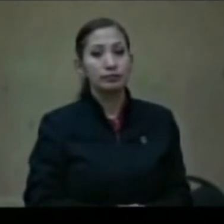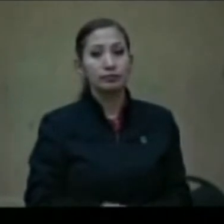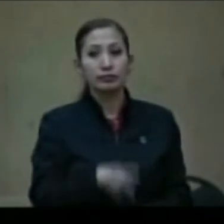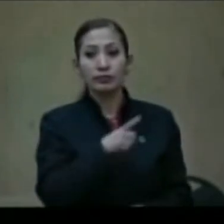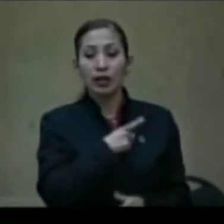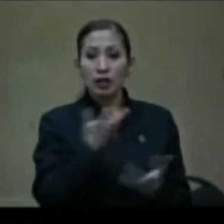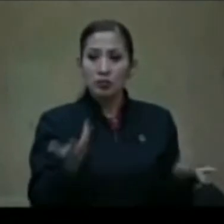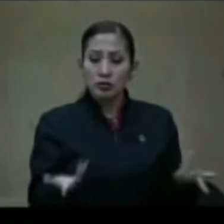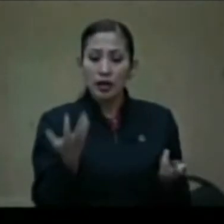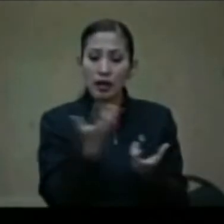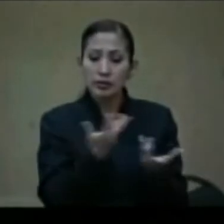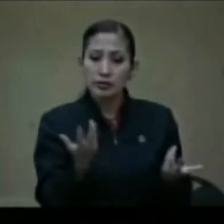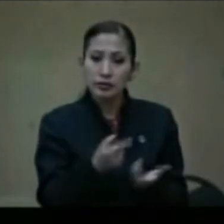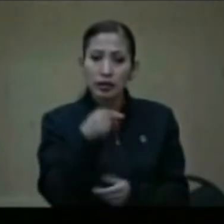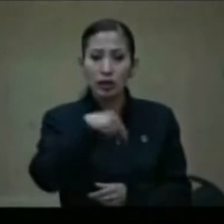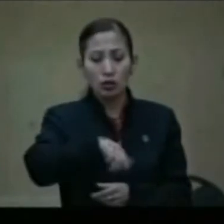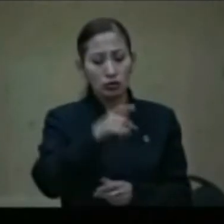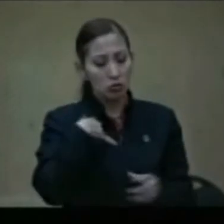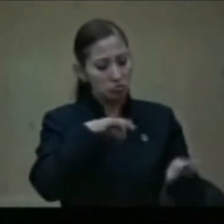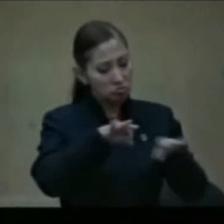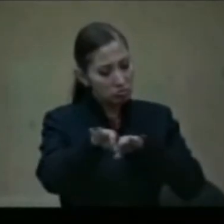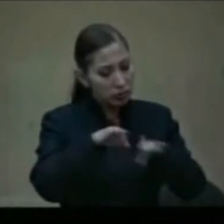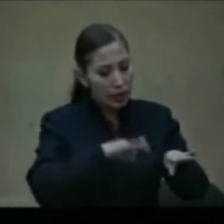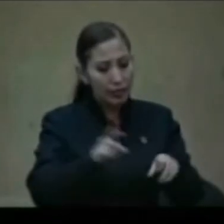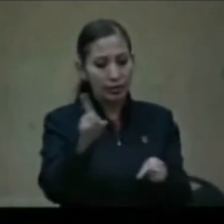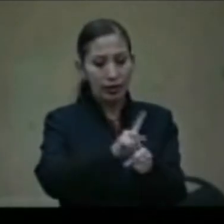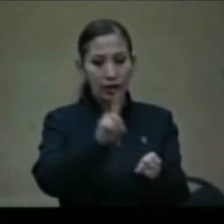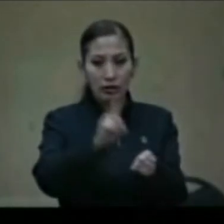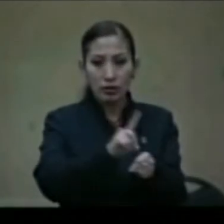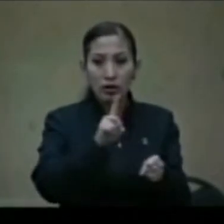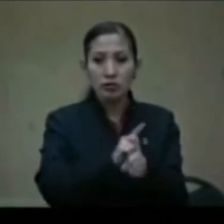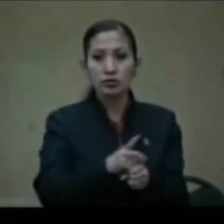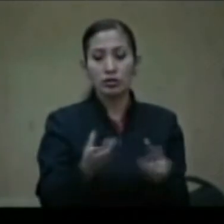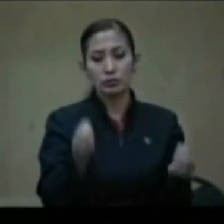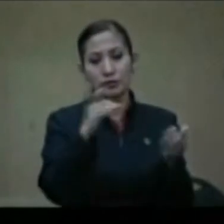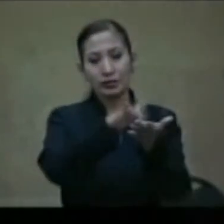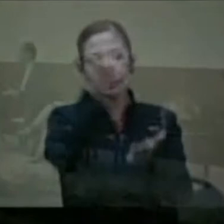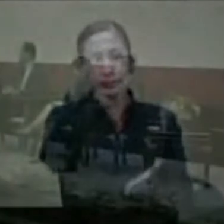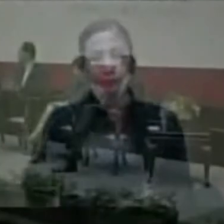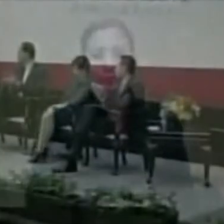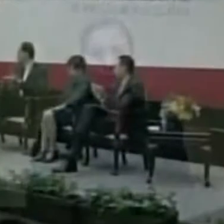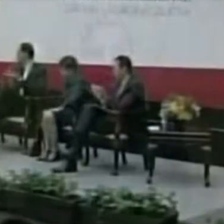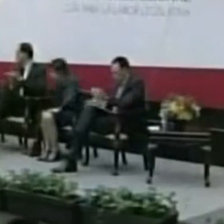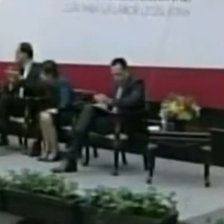pendientes, pero estamos trabajando cada día de ellos. Muchas gracias.